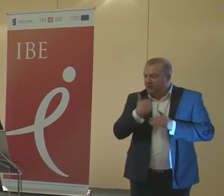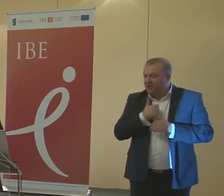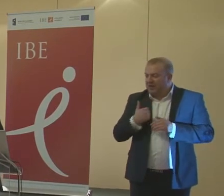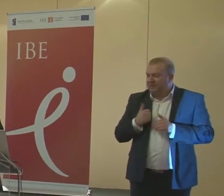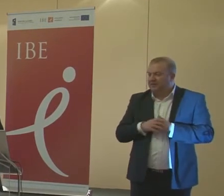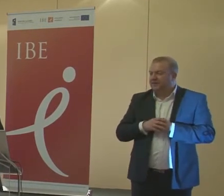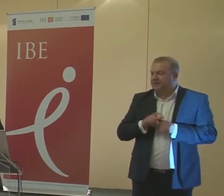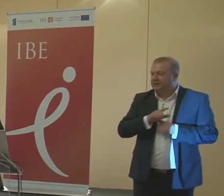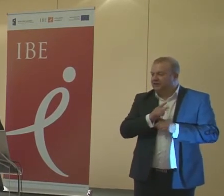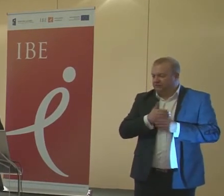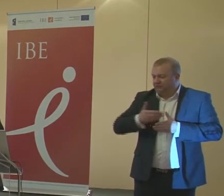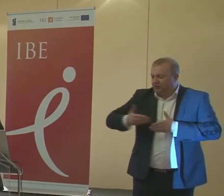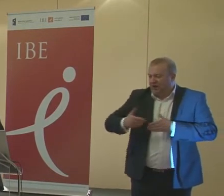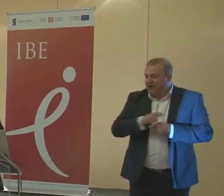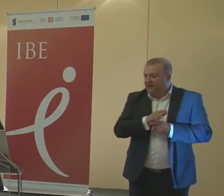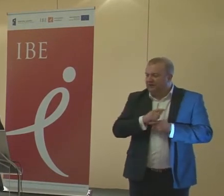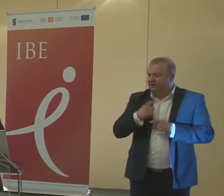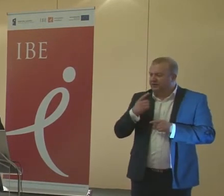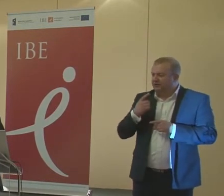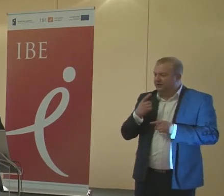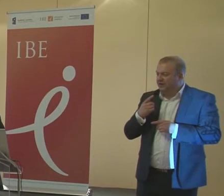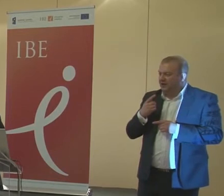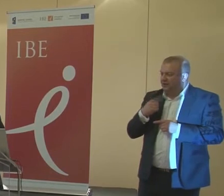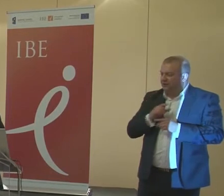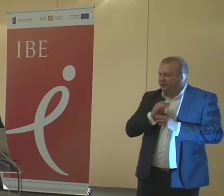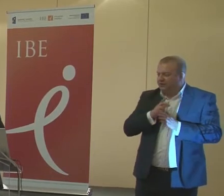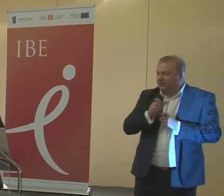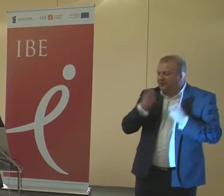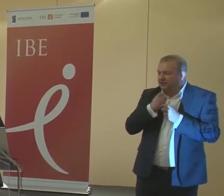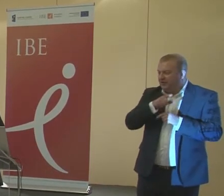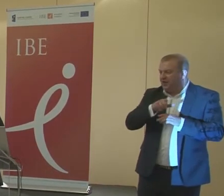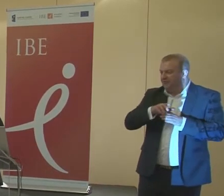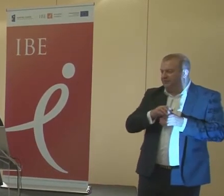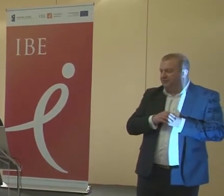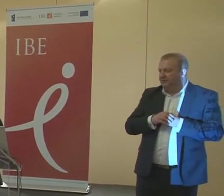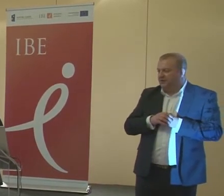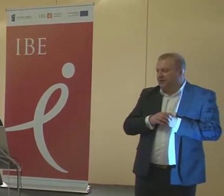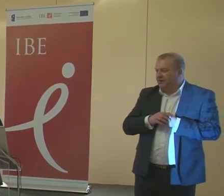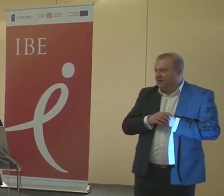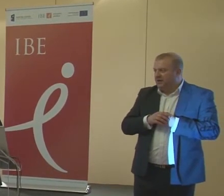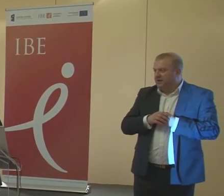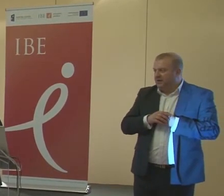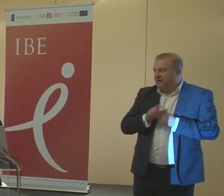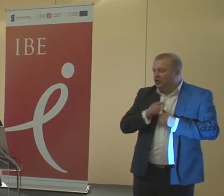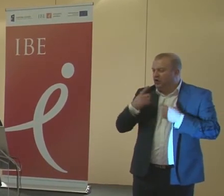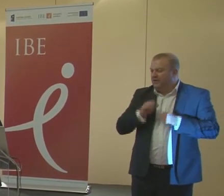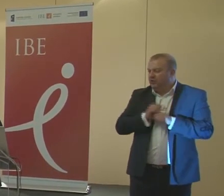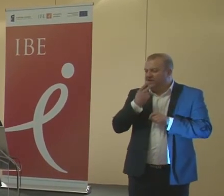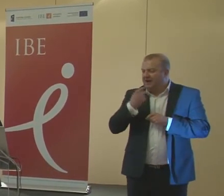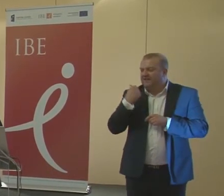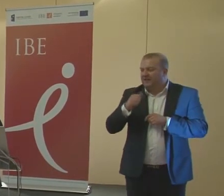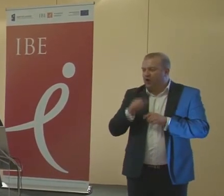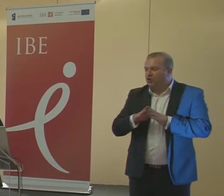nam i szereg rodziców, którzy są zainteresowani udziałem w nich, a wspomnę tylko, że odbywają się one dwa razy w